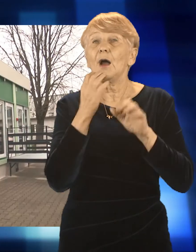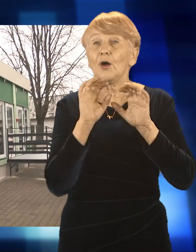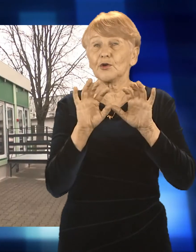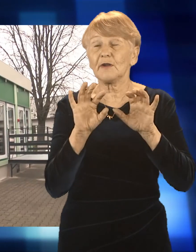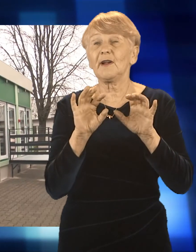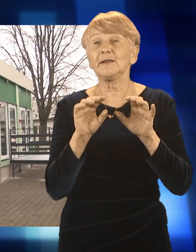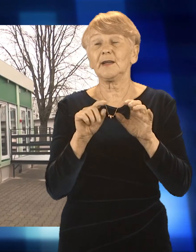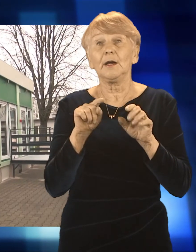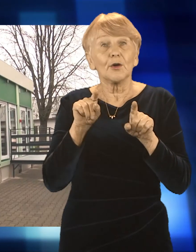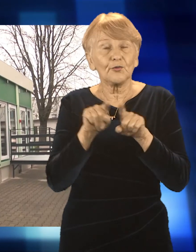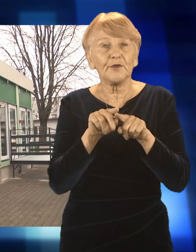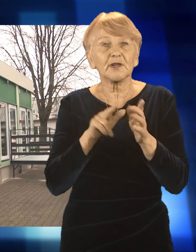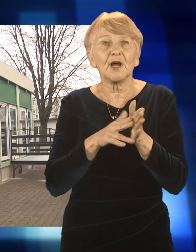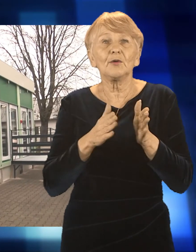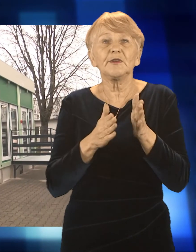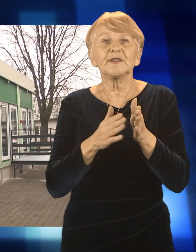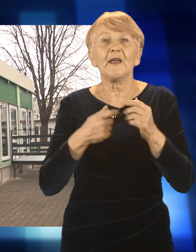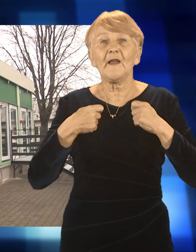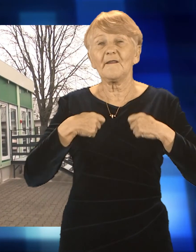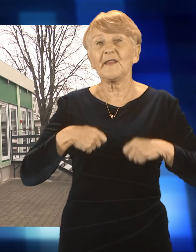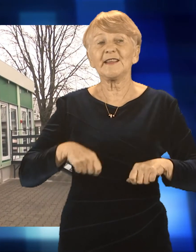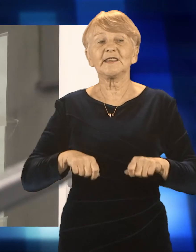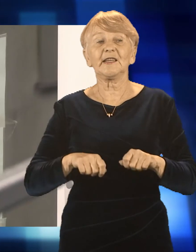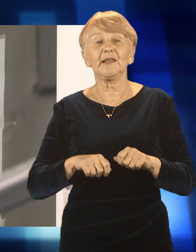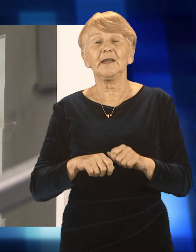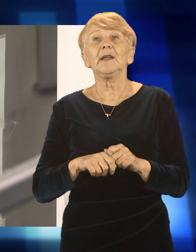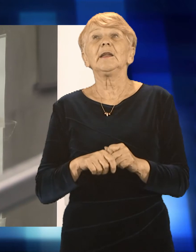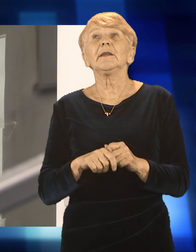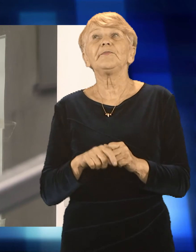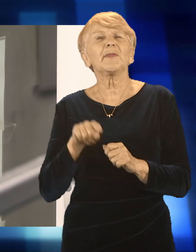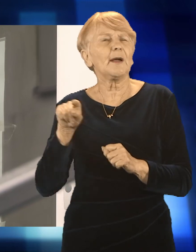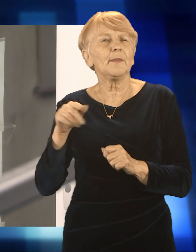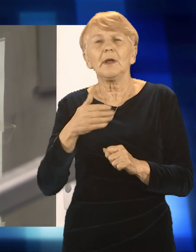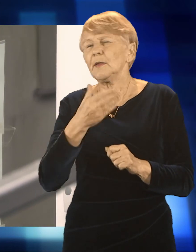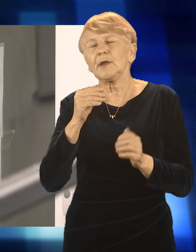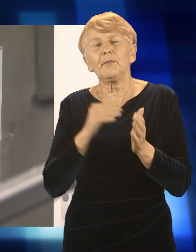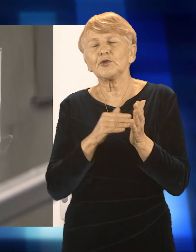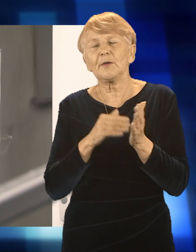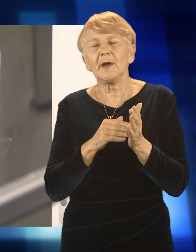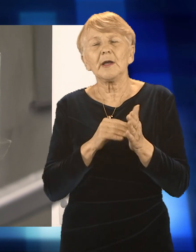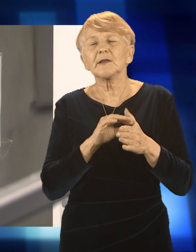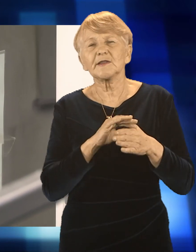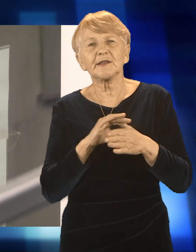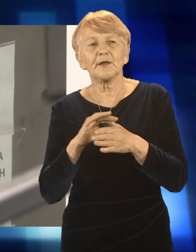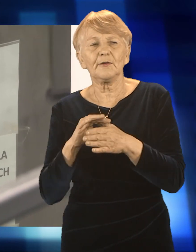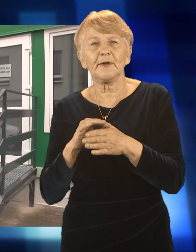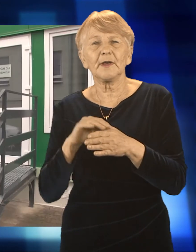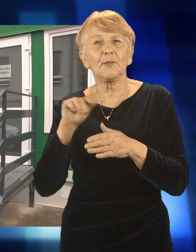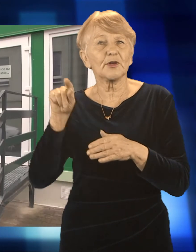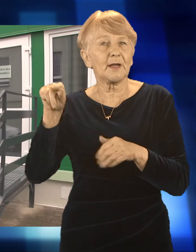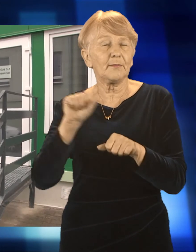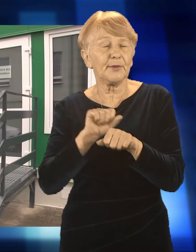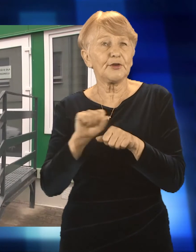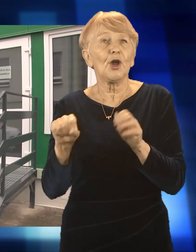także mieści się na Wiejskiej 18A w nowoczesnym kontenerze. Tam jednak osoba nie potrzebuje skierowania i może tam spędzić